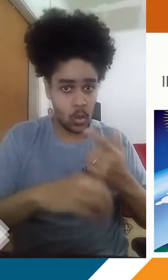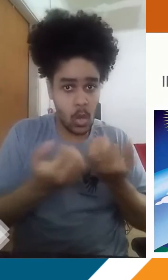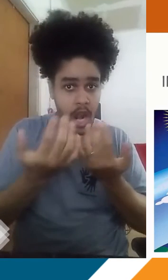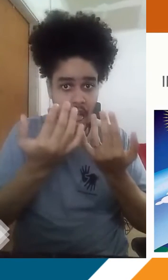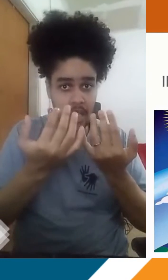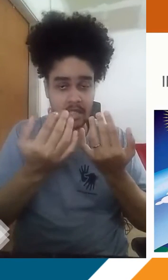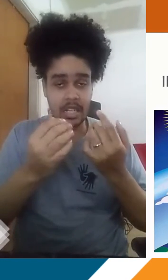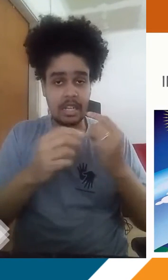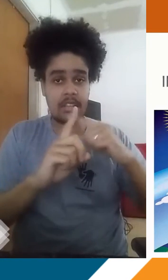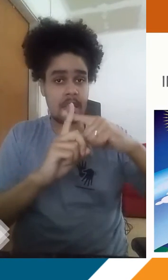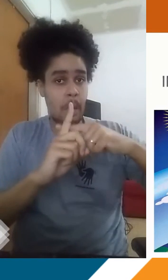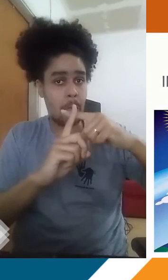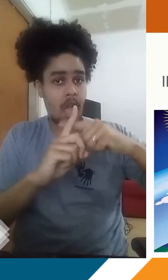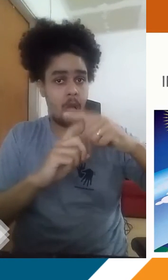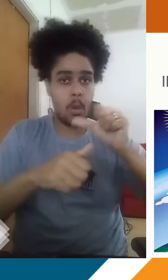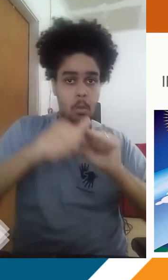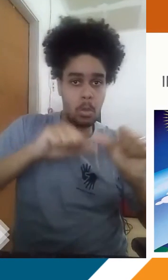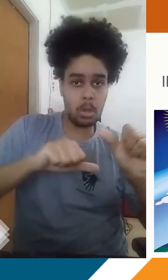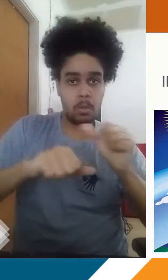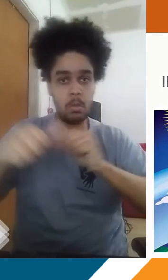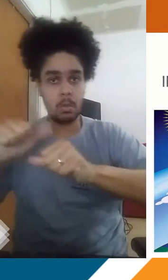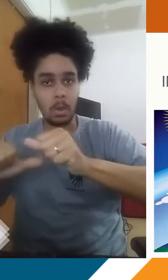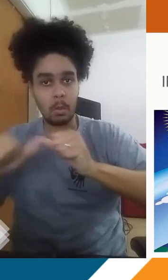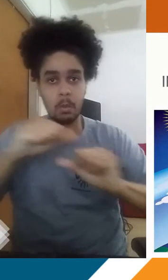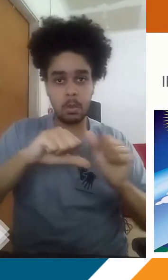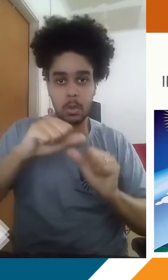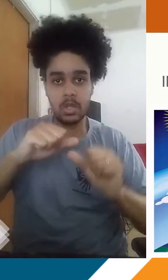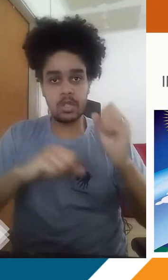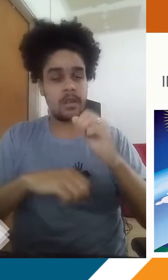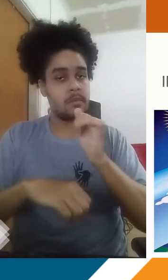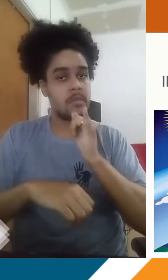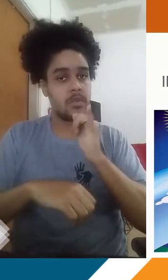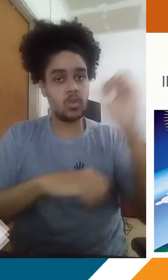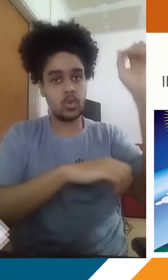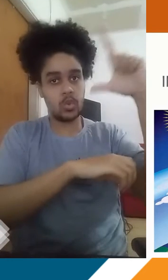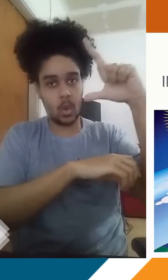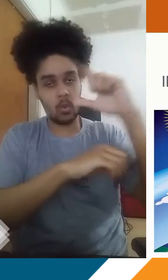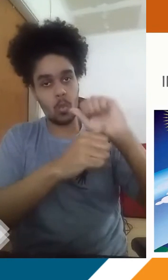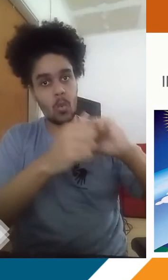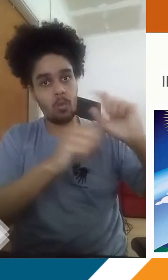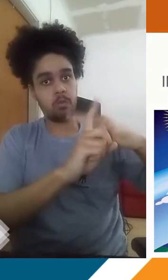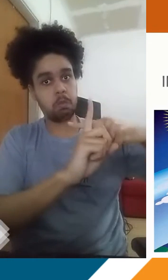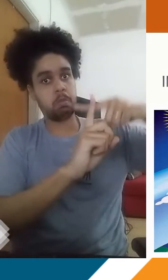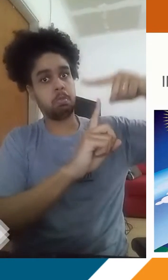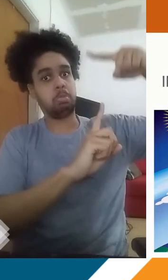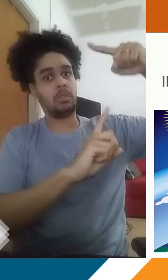teria uma situação de temperatura muito grande, vocês imaginam, quando o sol estivesse lá agindo, a gente teria uma temperatura elevada e quando ele fosse